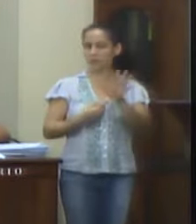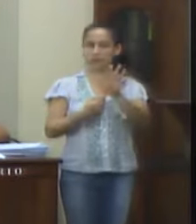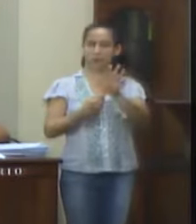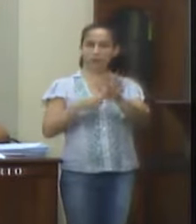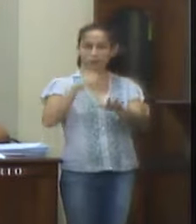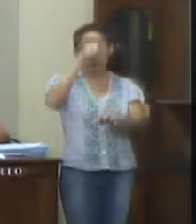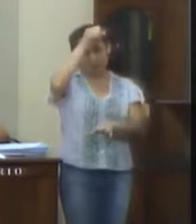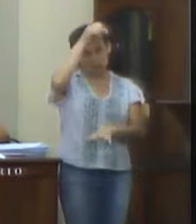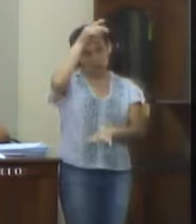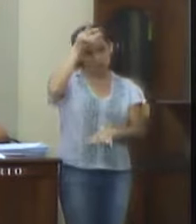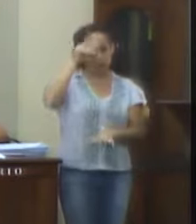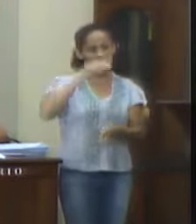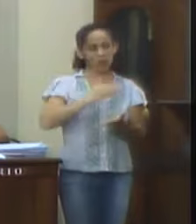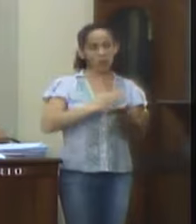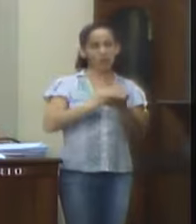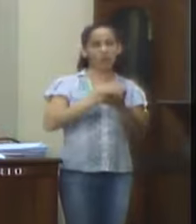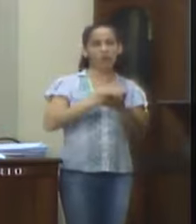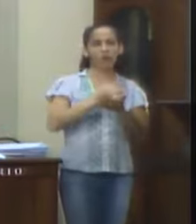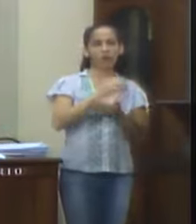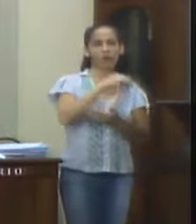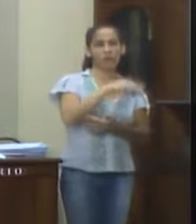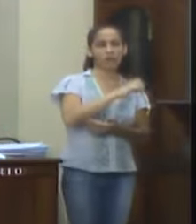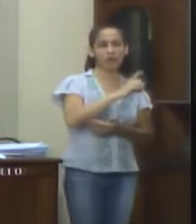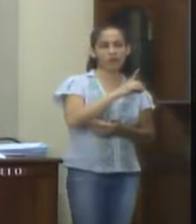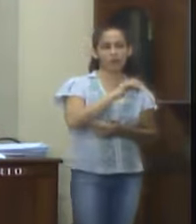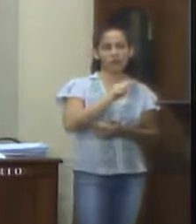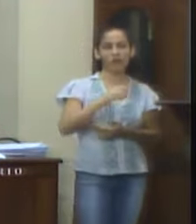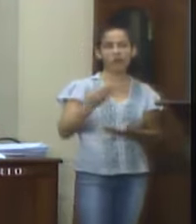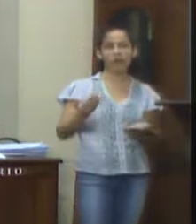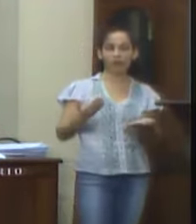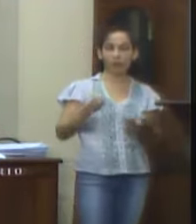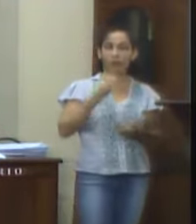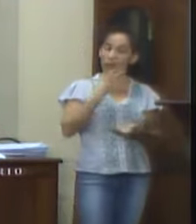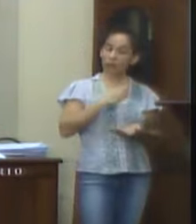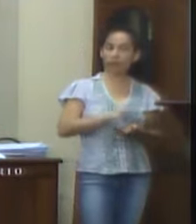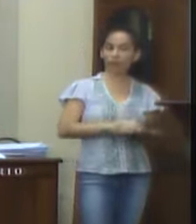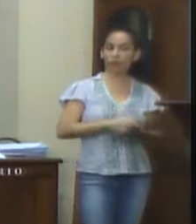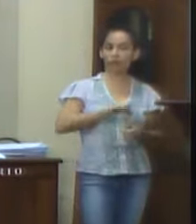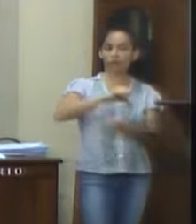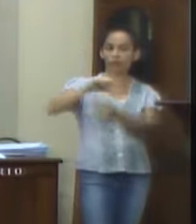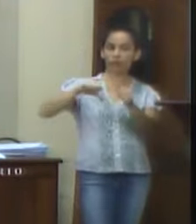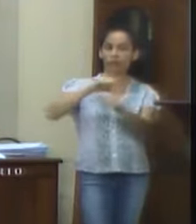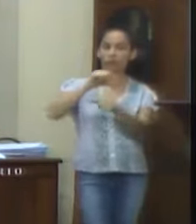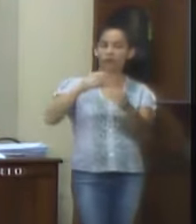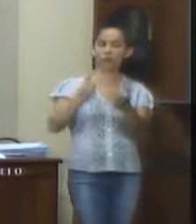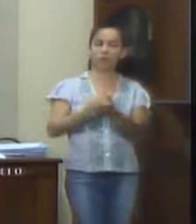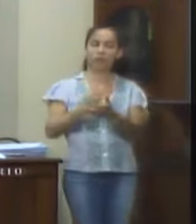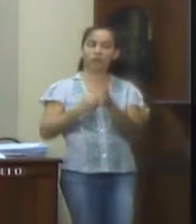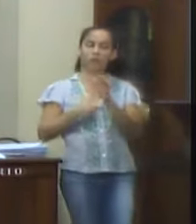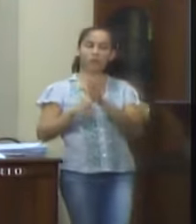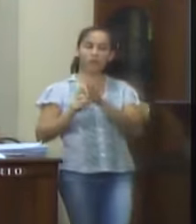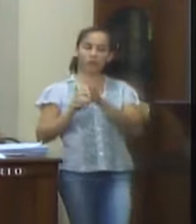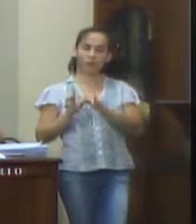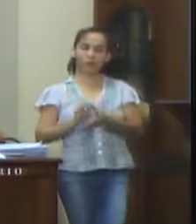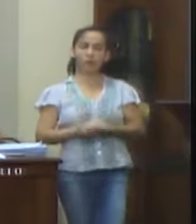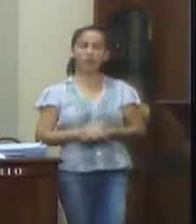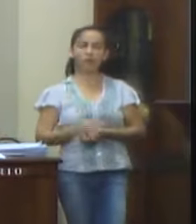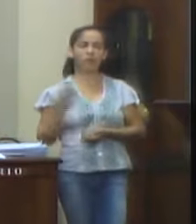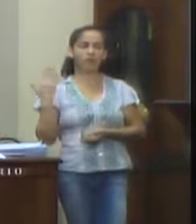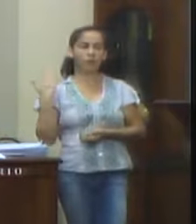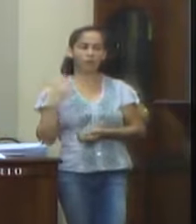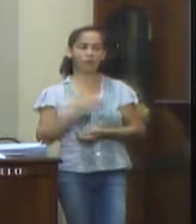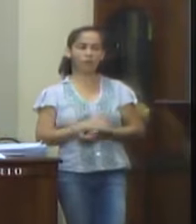governo implementou medidas que alcançaram sucesso para a reversão do resultado deficitário deixado pelo ex-gestor.